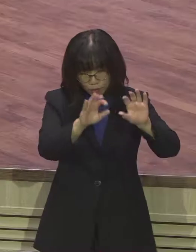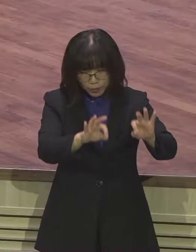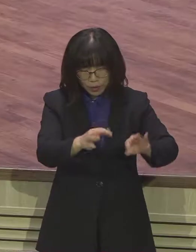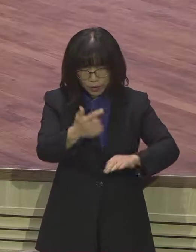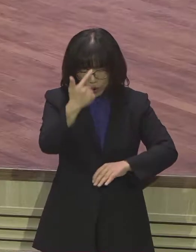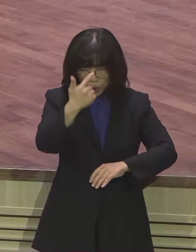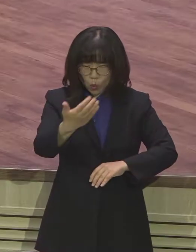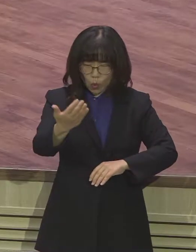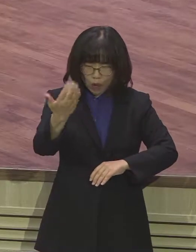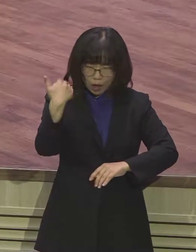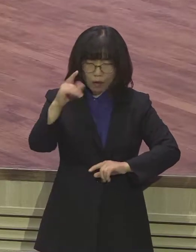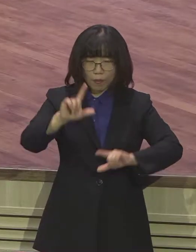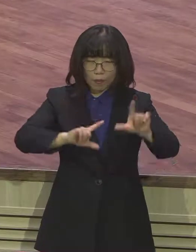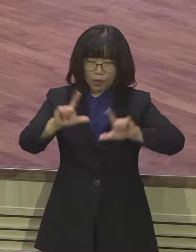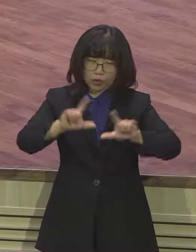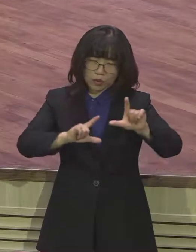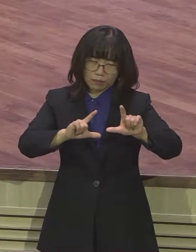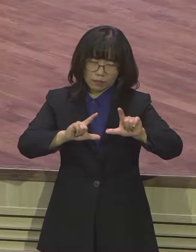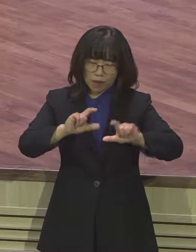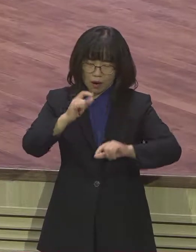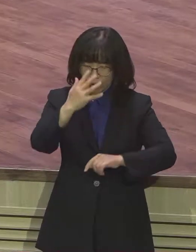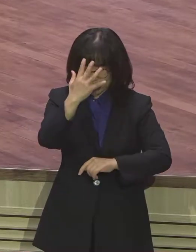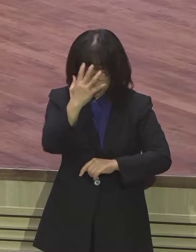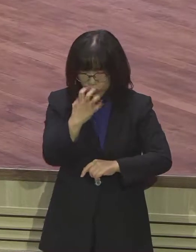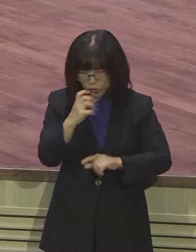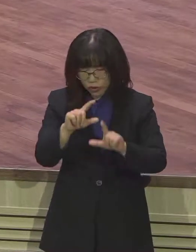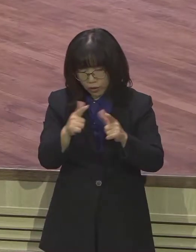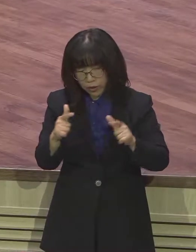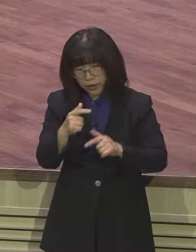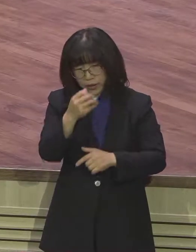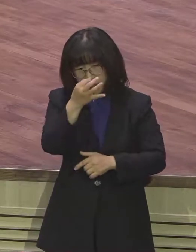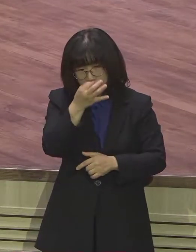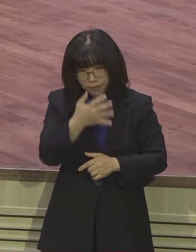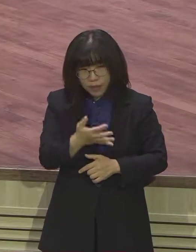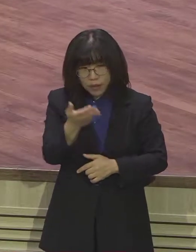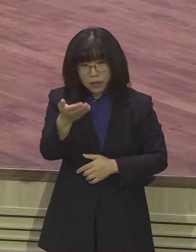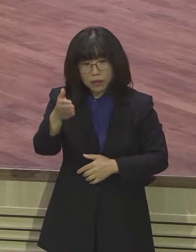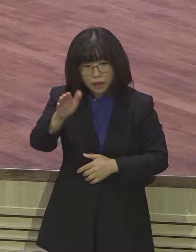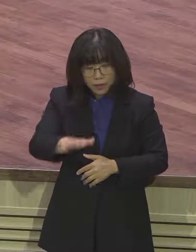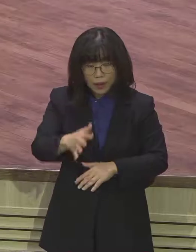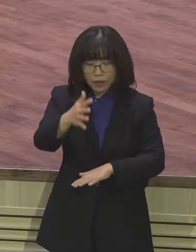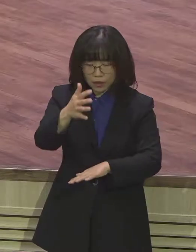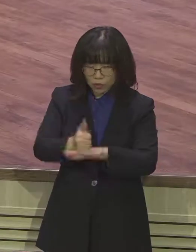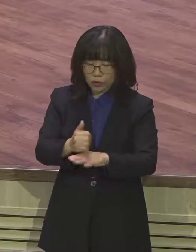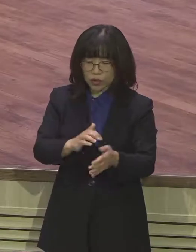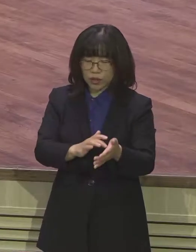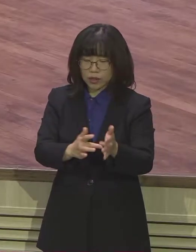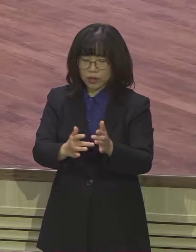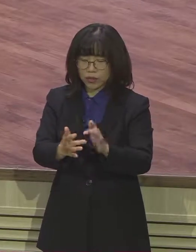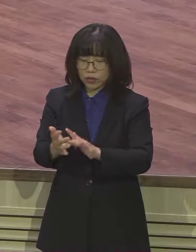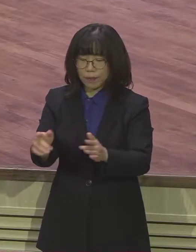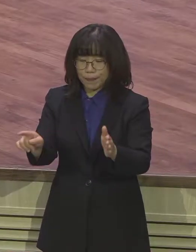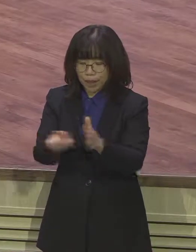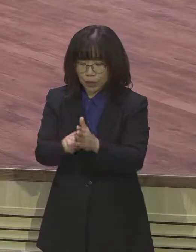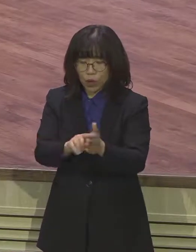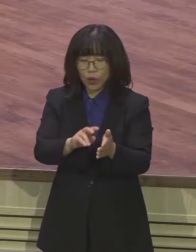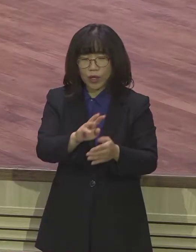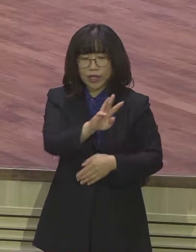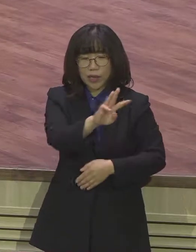우리 예원교회에 와서 내가 정말로 제대로 한 번 웃어봤습니다 정말 10년 만에 내가 한 웃어봤습니다 새가족 신바 2주